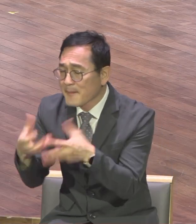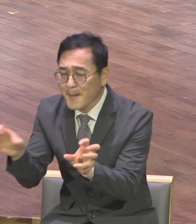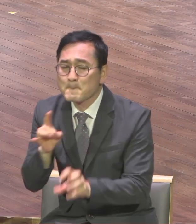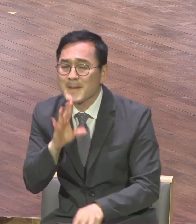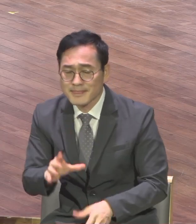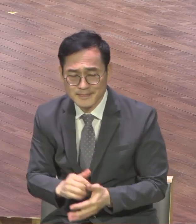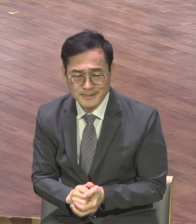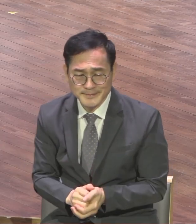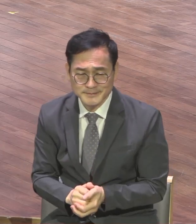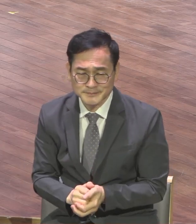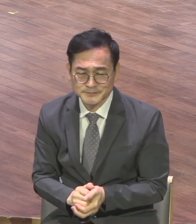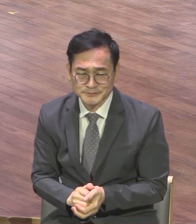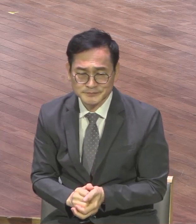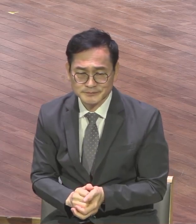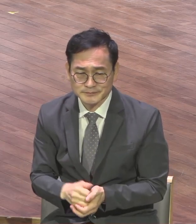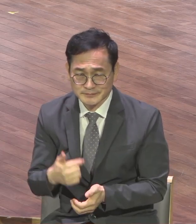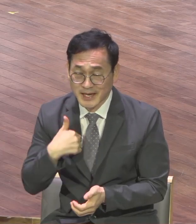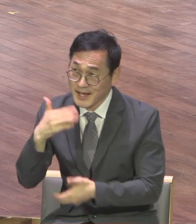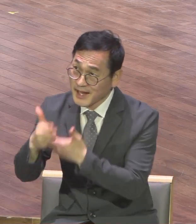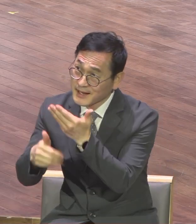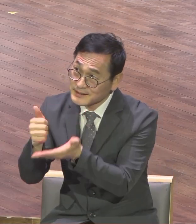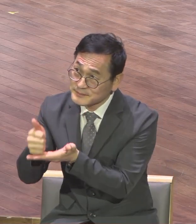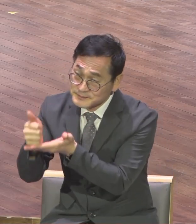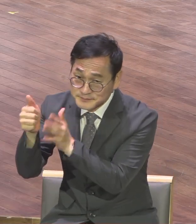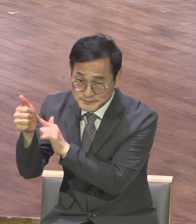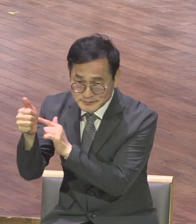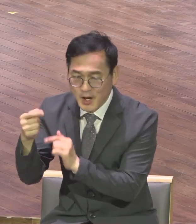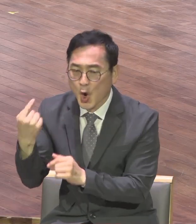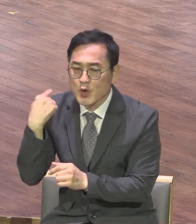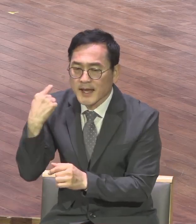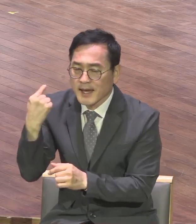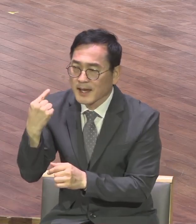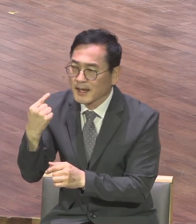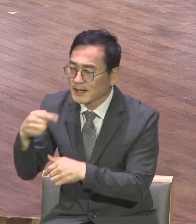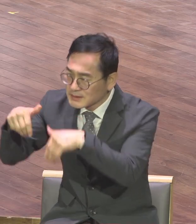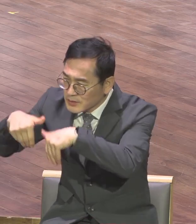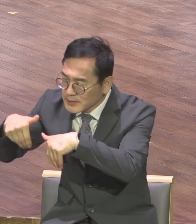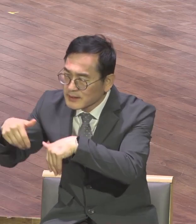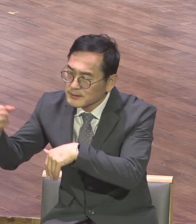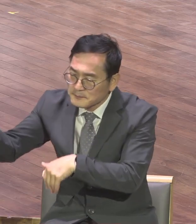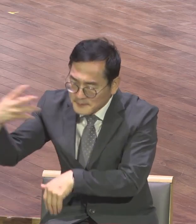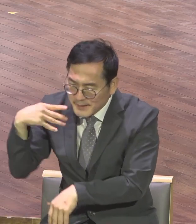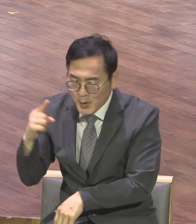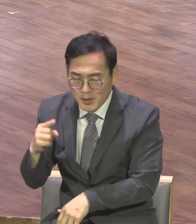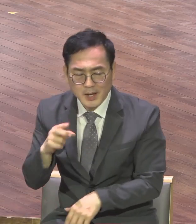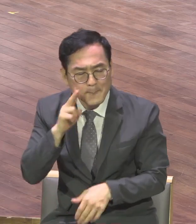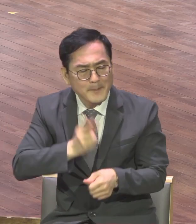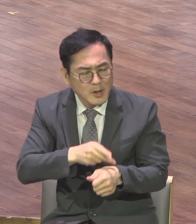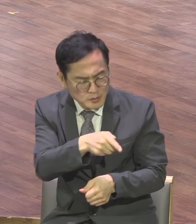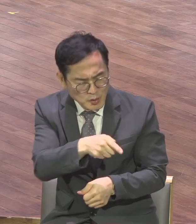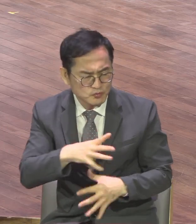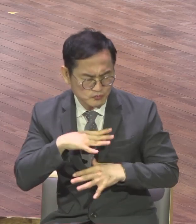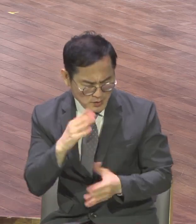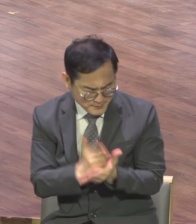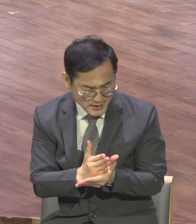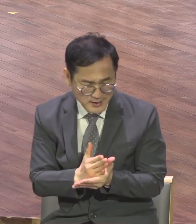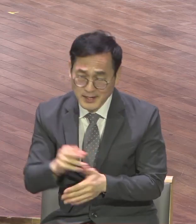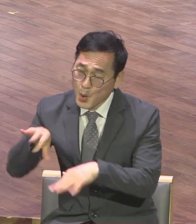속한 바 곧 내가 섬기는 하나님의 사자가 어젯밤 내 곁에 서서 말하되 바울아 두려워하지 말라. 네가 가이사 앞에 서야 하겠고